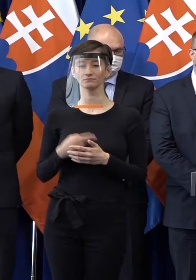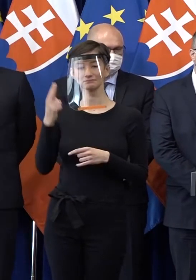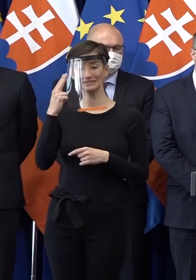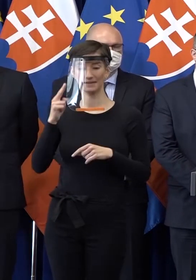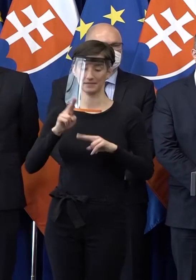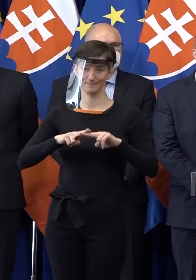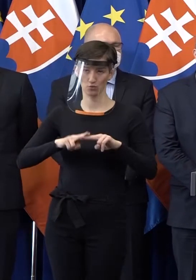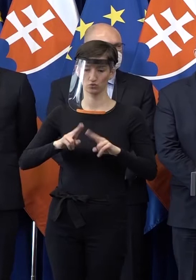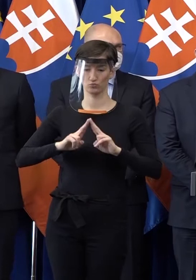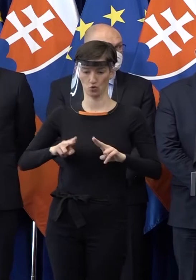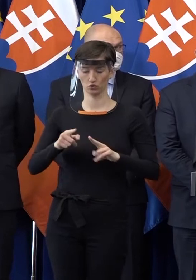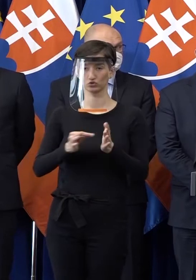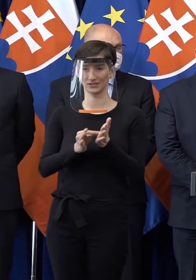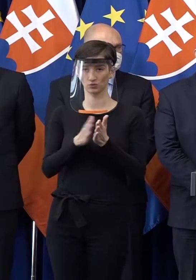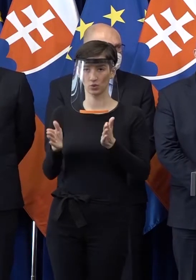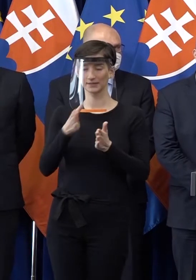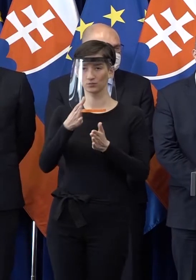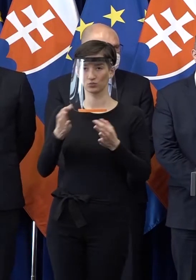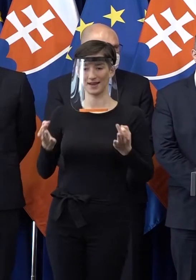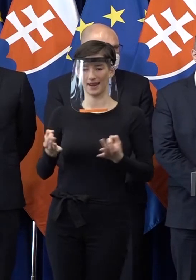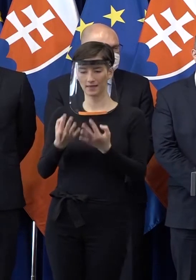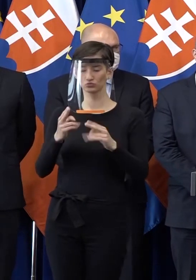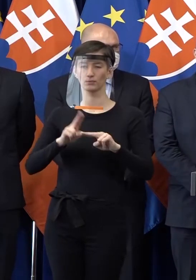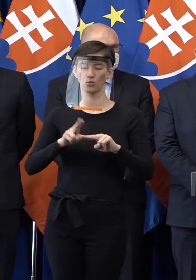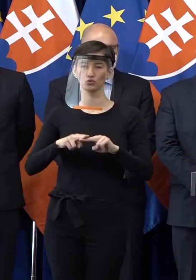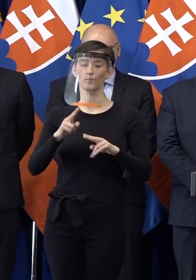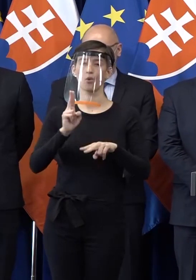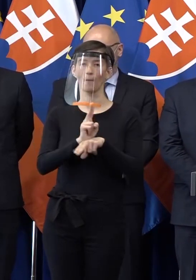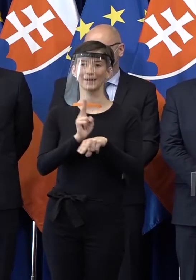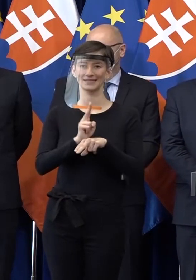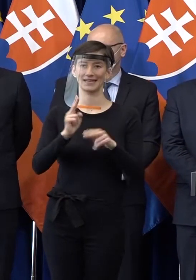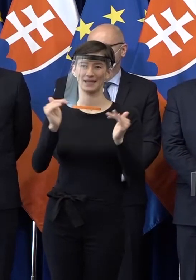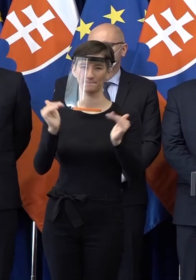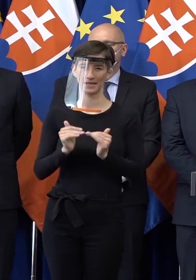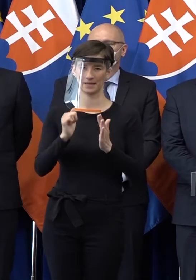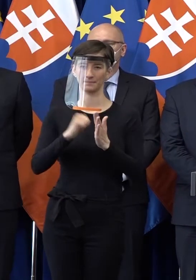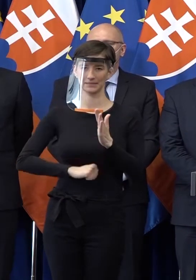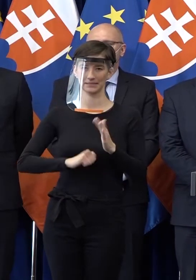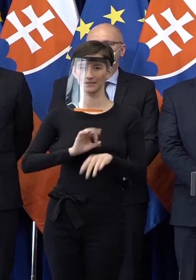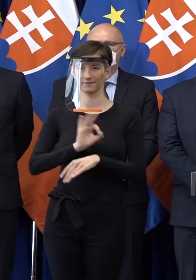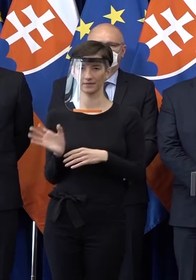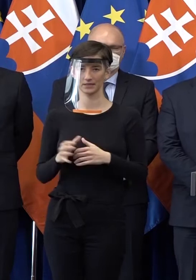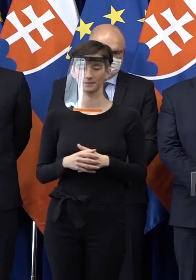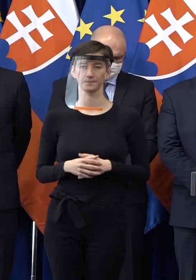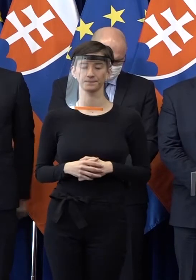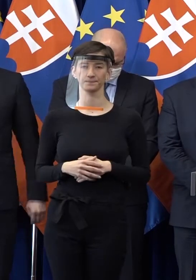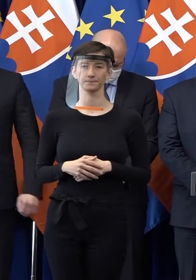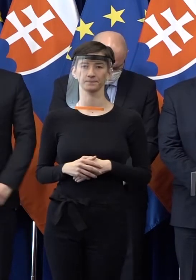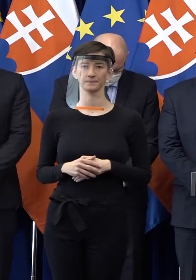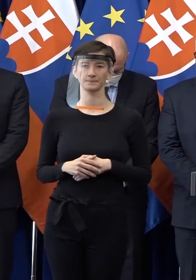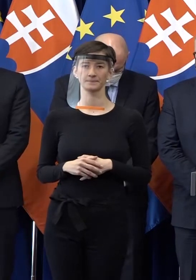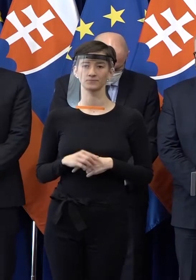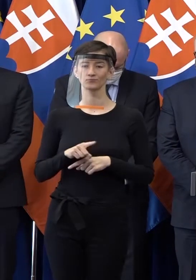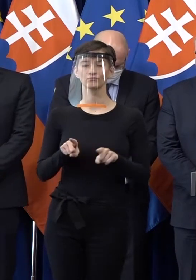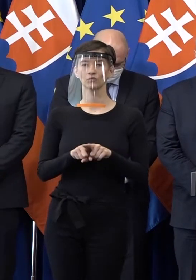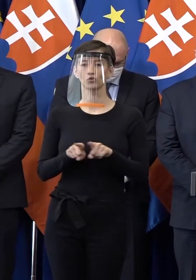pravidlá, samozrejme, za prísnych karanténnych a hygienických opatrení. A to, čo